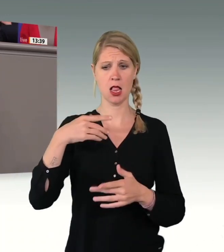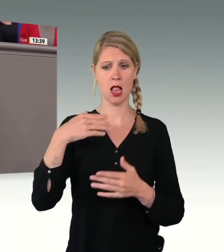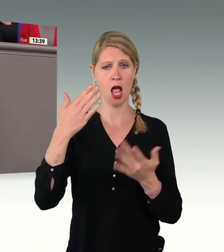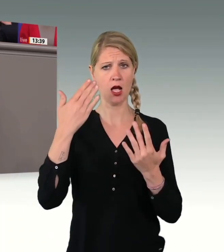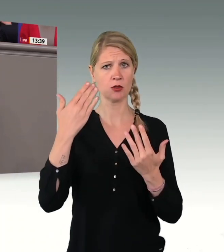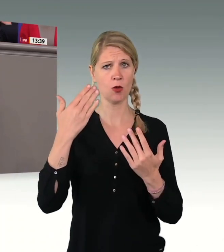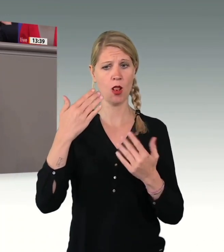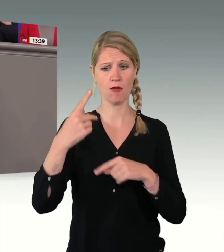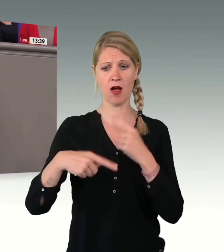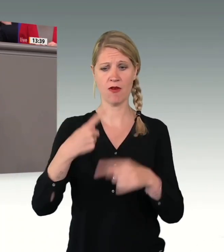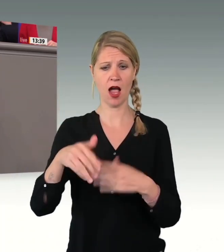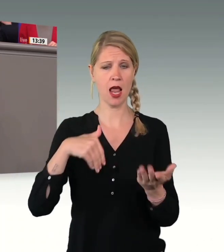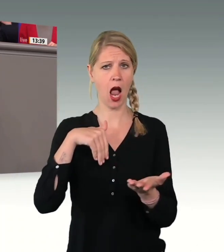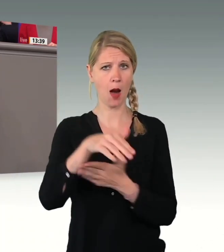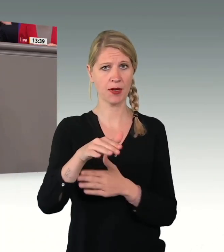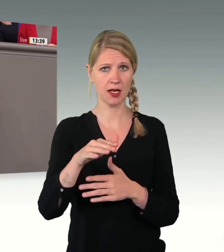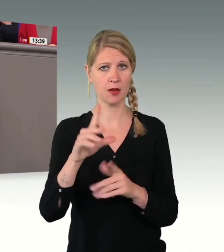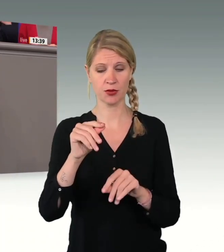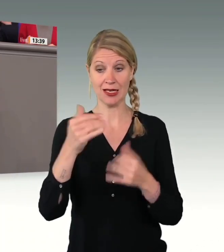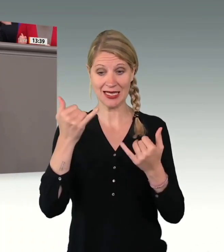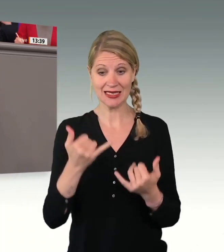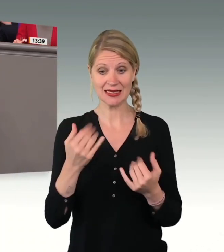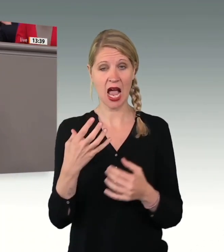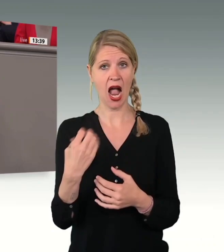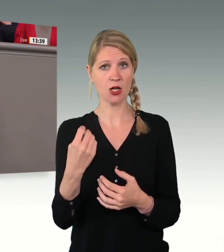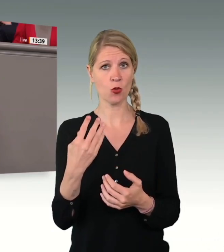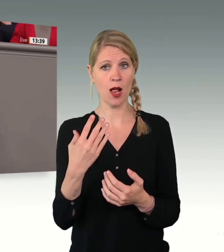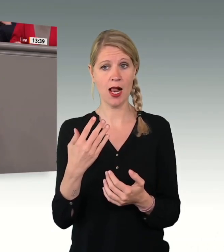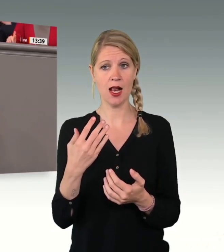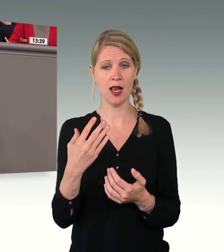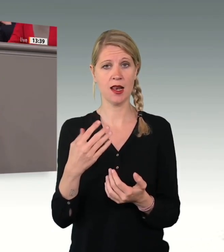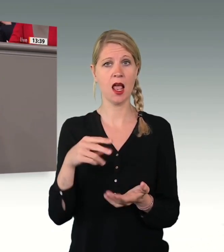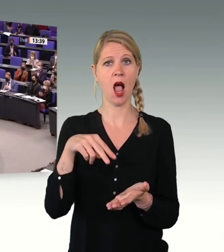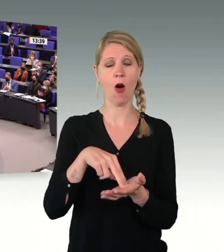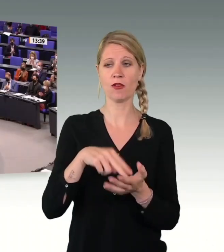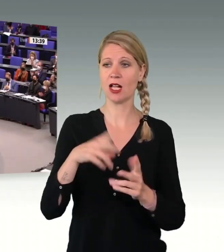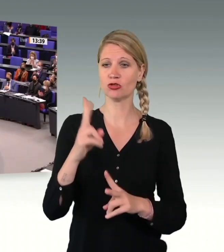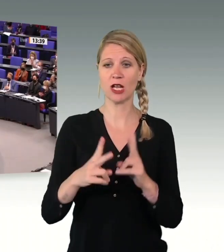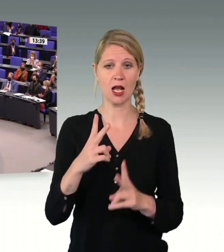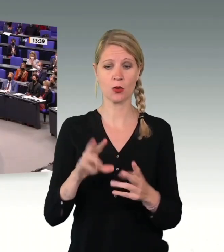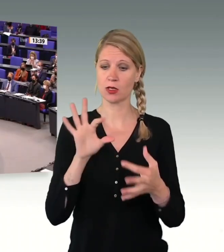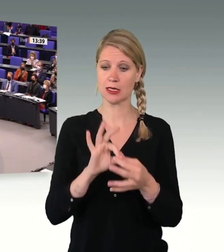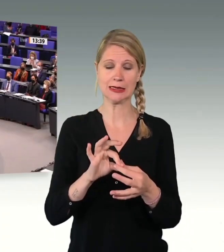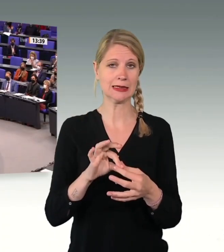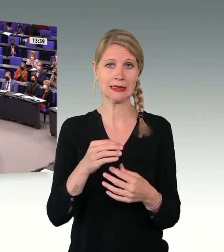abgelehnt wurde, sagt das über den aktuellen Aufenthaltsstatus überhaupt nichts aus. Entweder